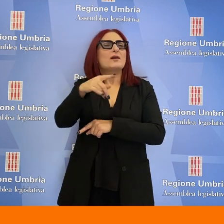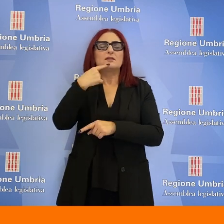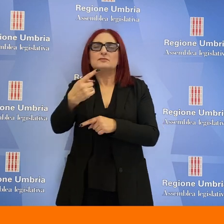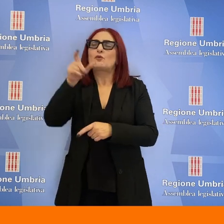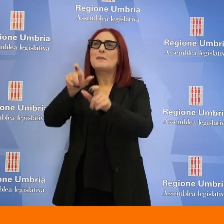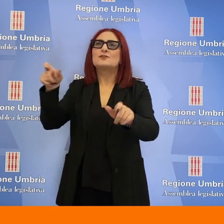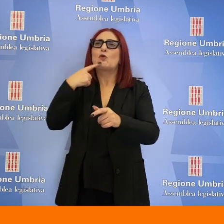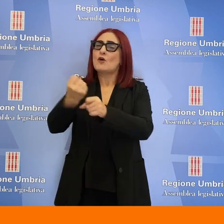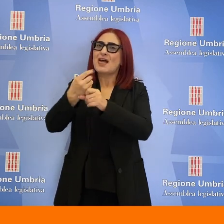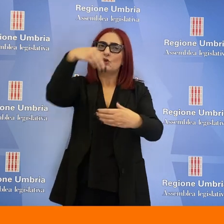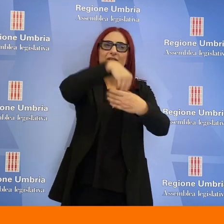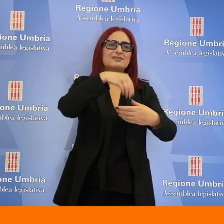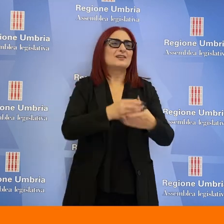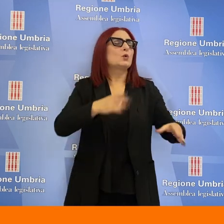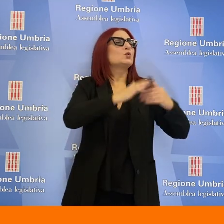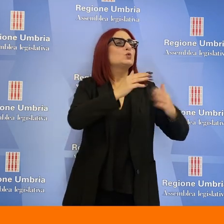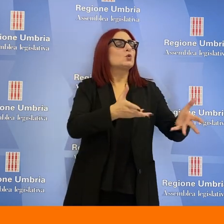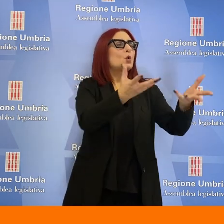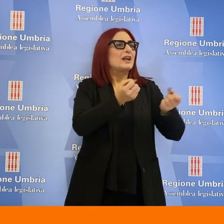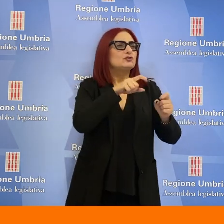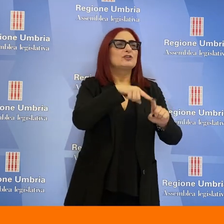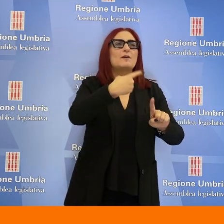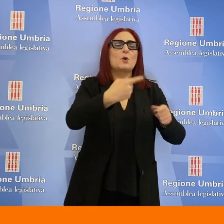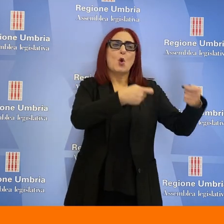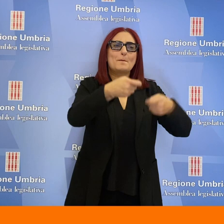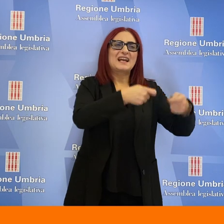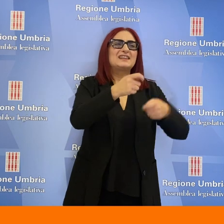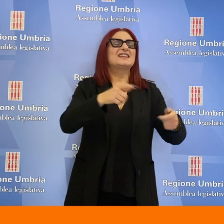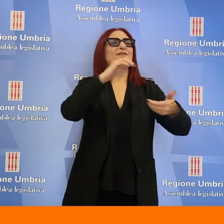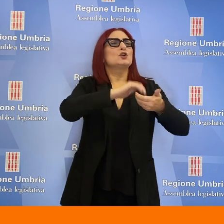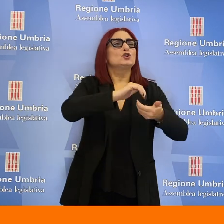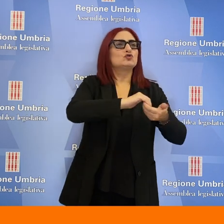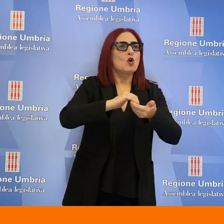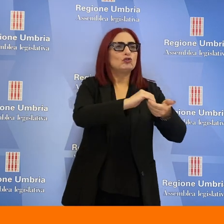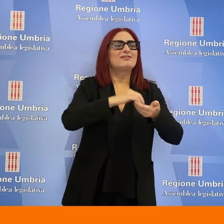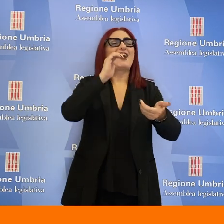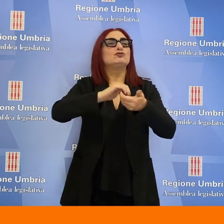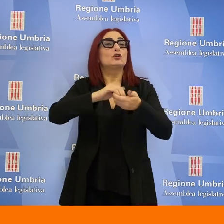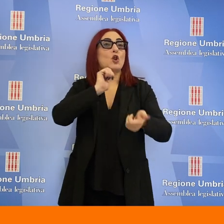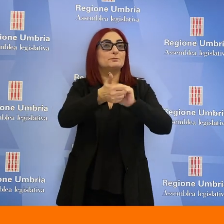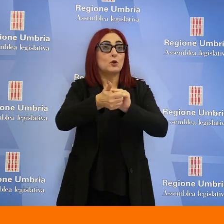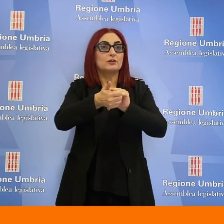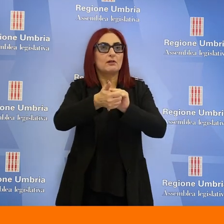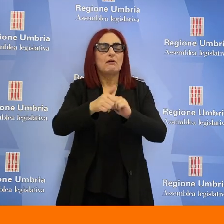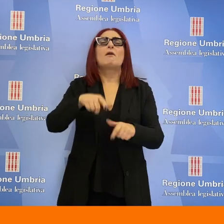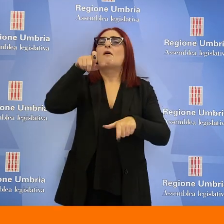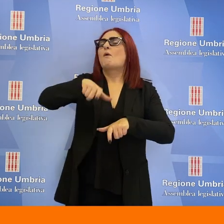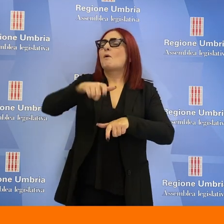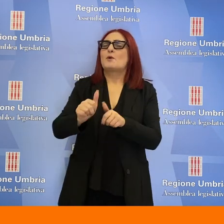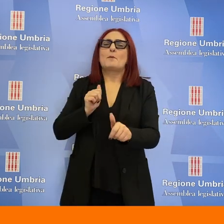a collaborare con strutture ricettive, cooperative, società e circoli sportivi di presentare insieme al curriculum i certificati del